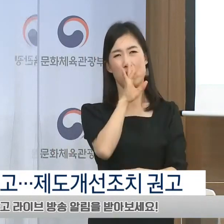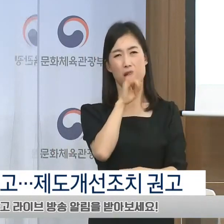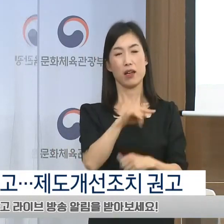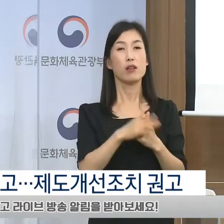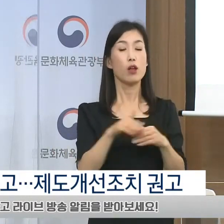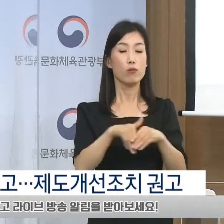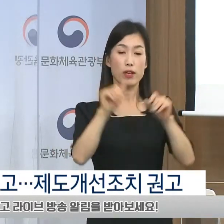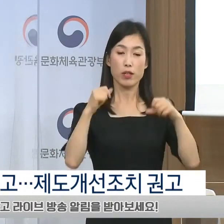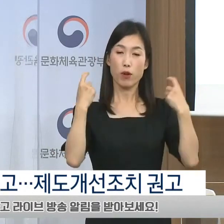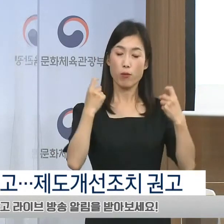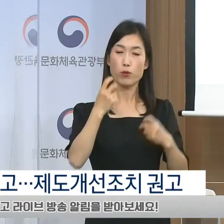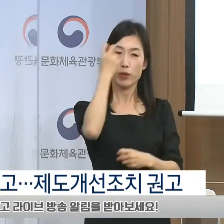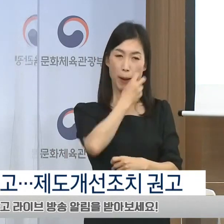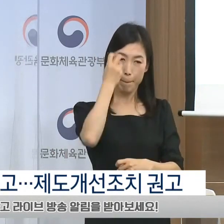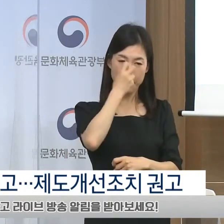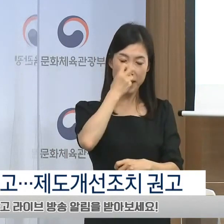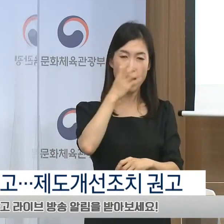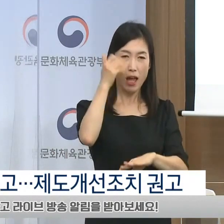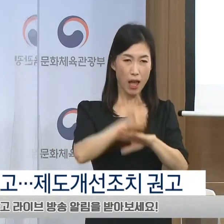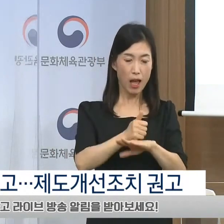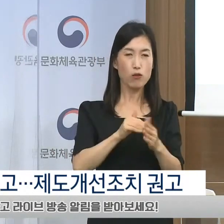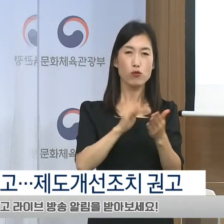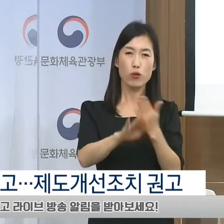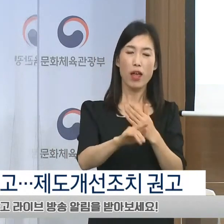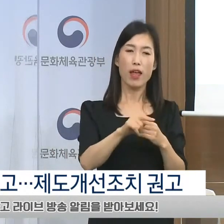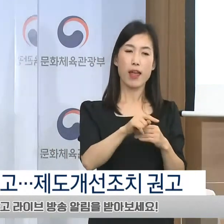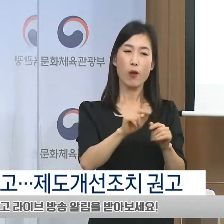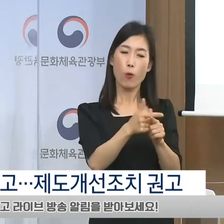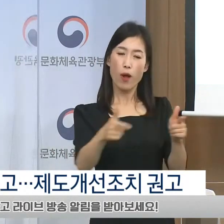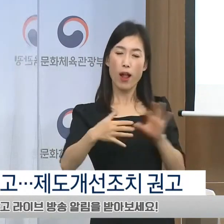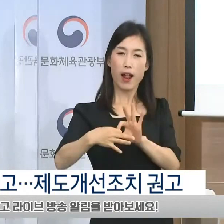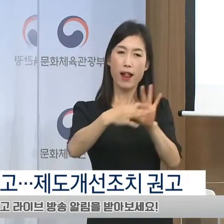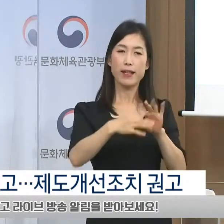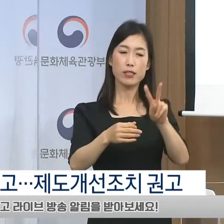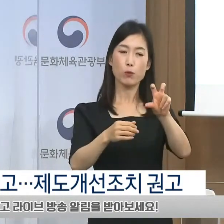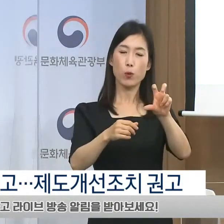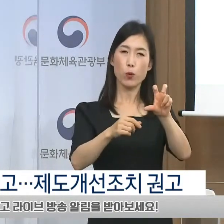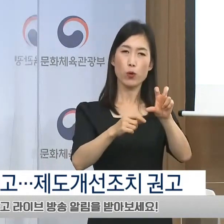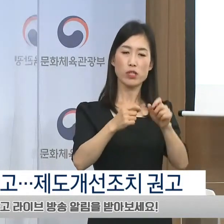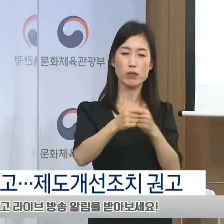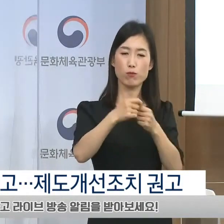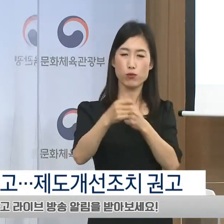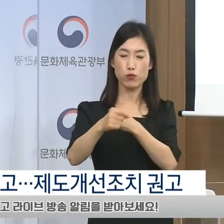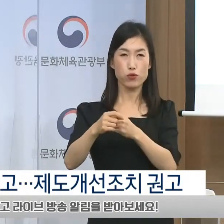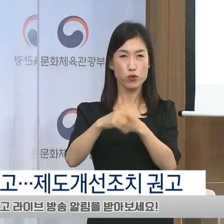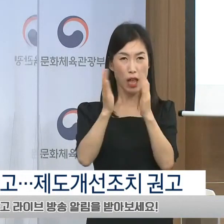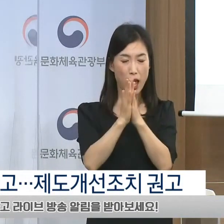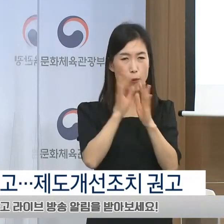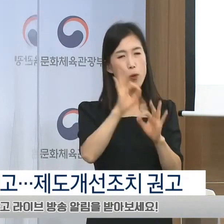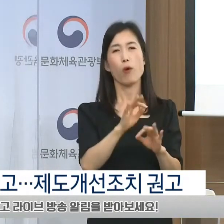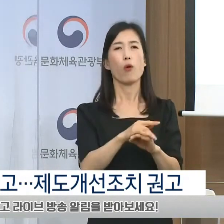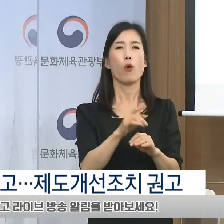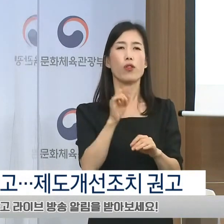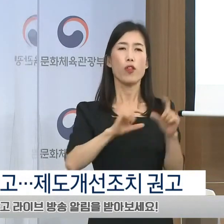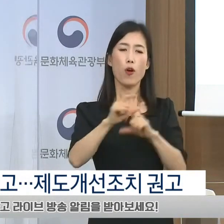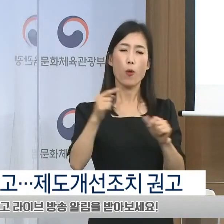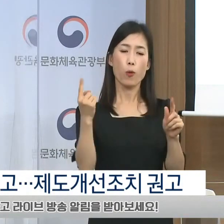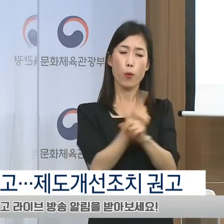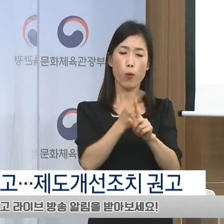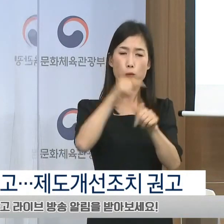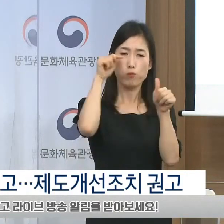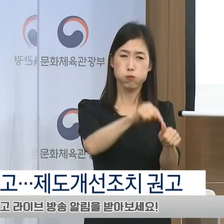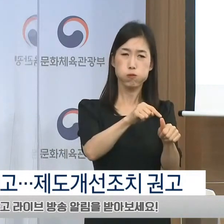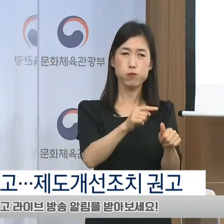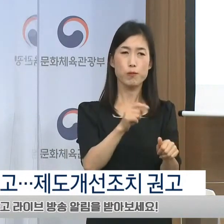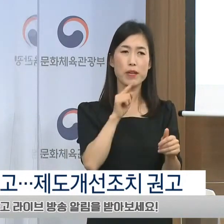진행된 상반기 25개 매체사 부수공사에서도 권고 사항을 적용하려는 시도는